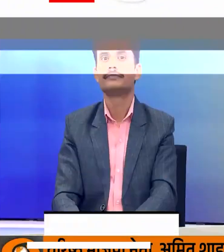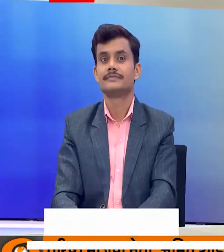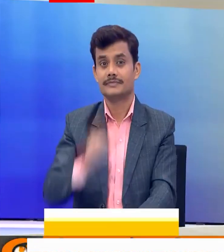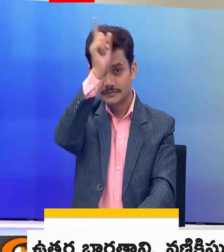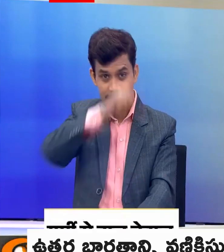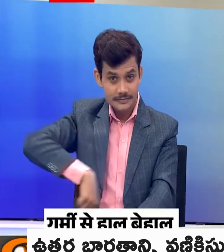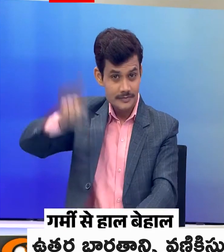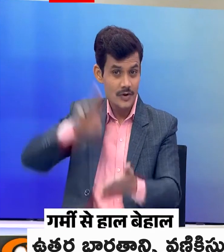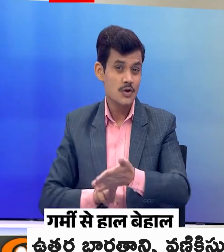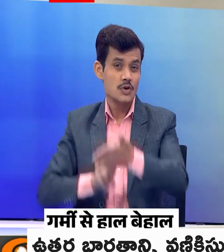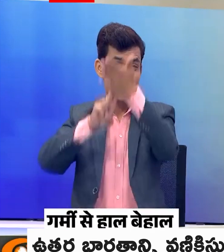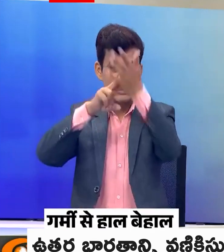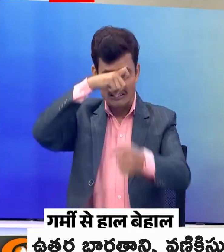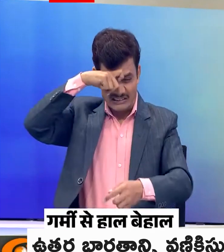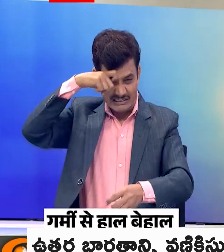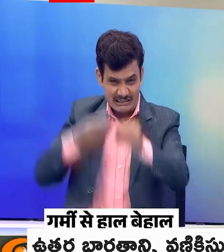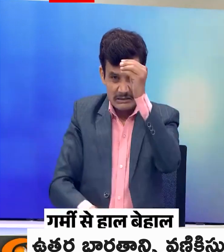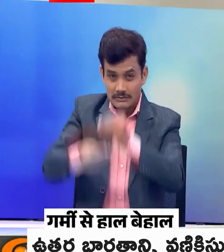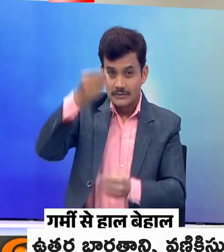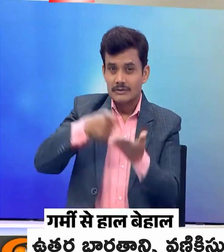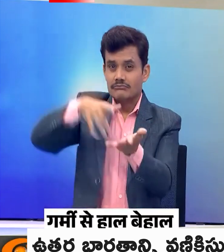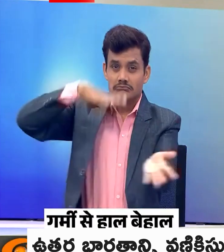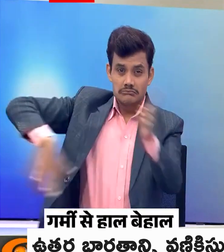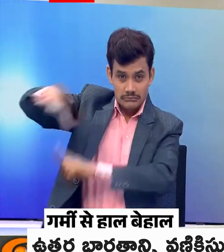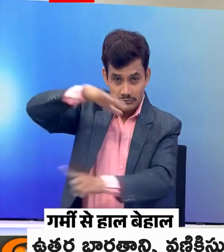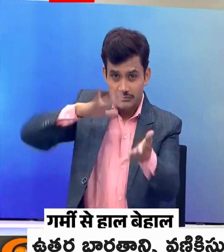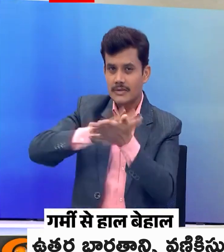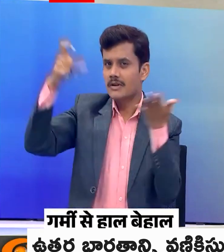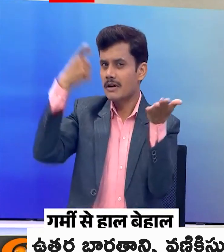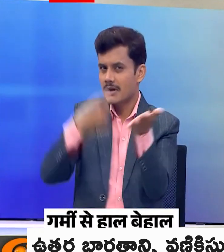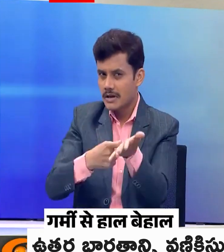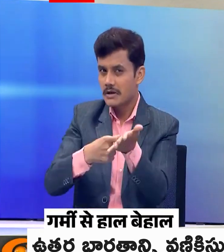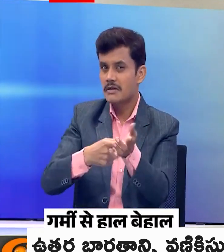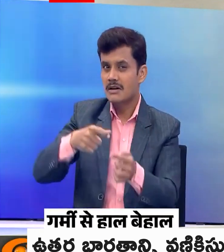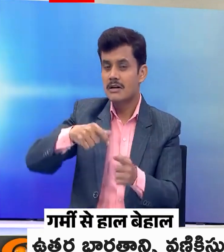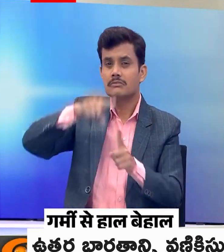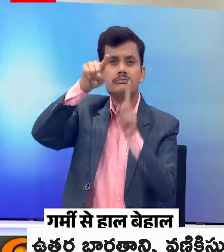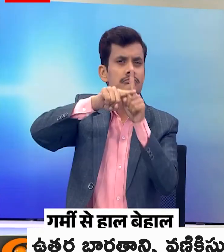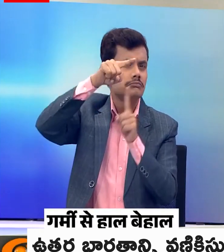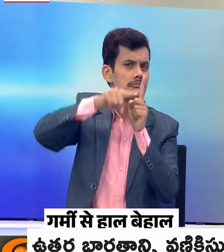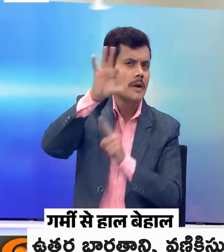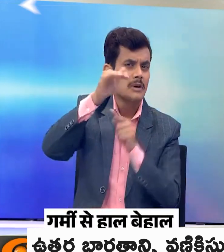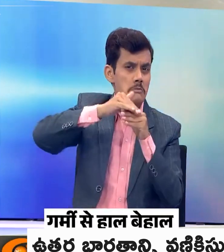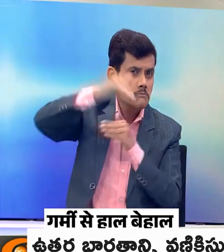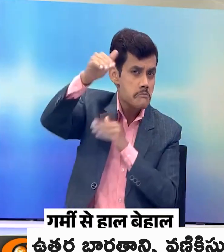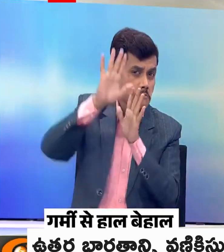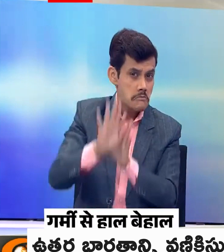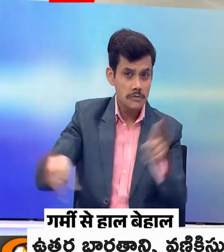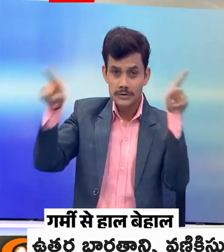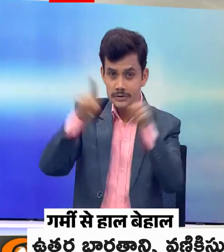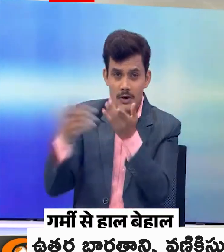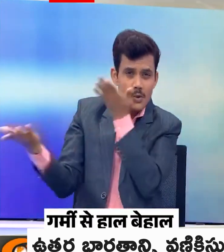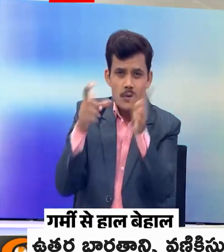उत्तर भारत में गर्मी से छूटे पसी ने राजिस्थान के चुरू और हर्याणा के सिर्चा में तापमान 50 डिग्री सेल्शिस के पार